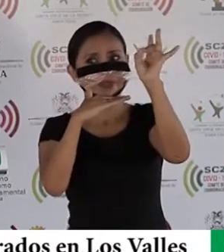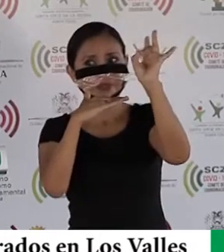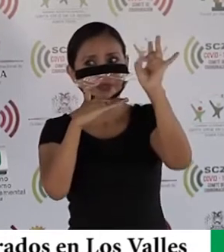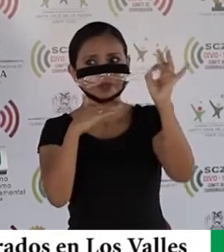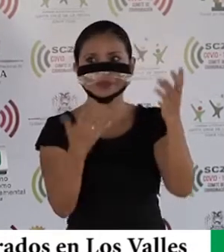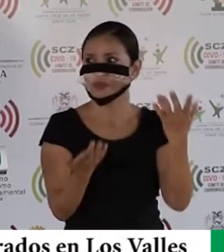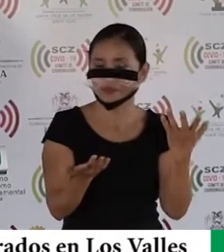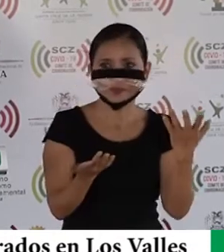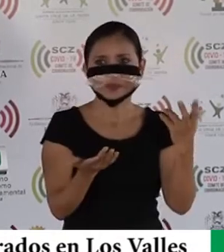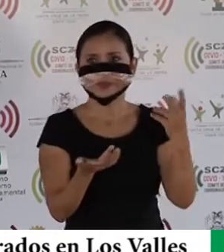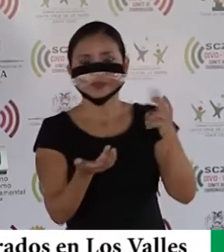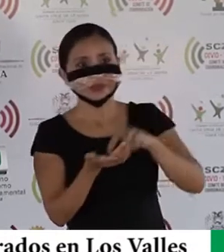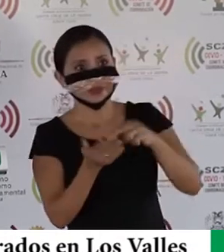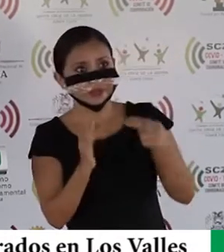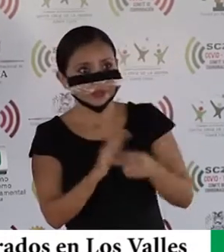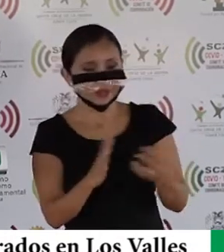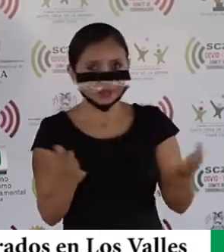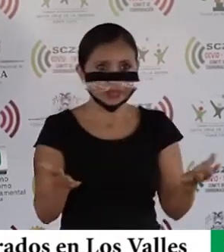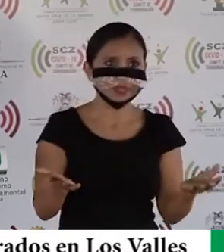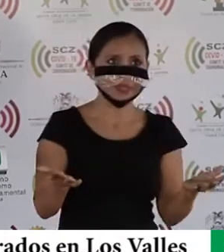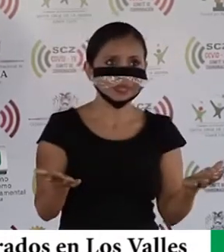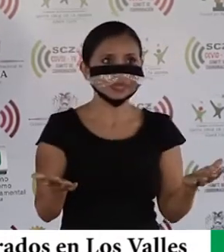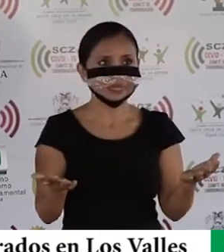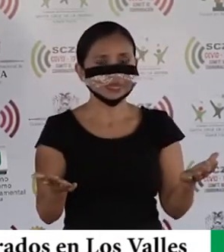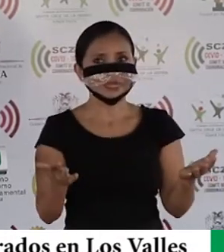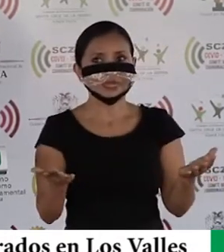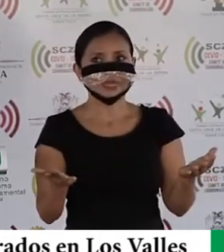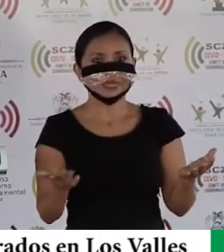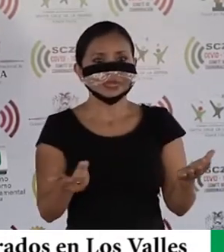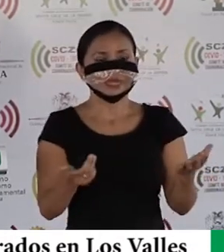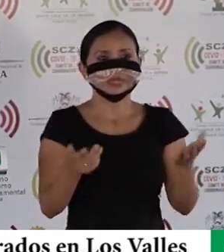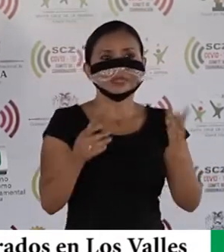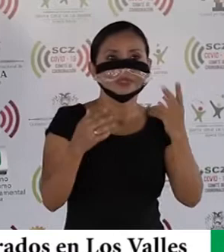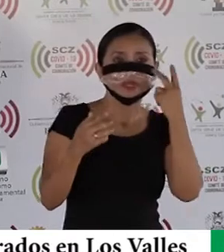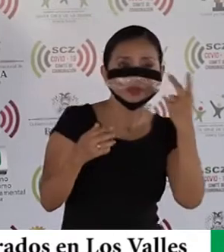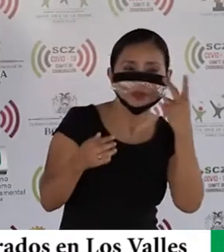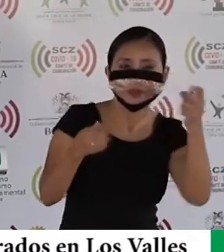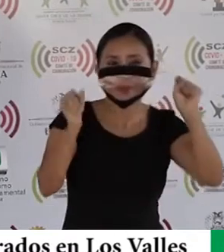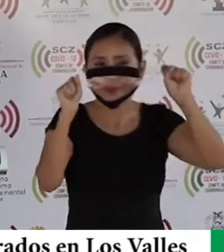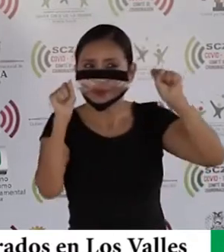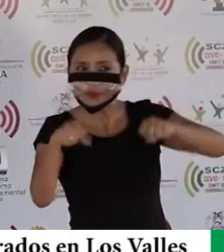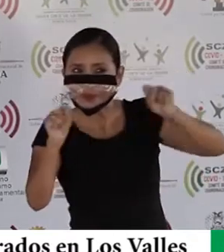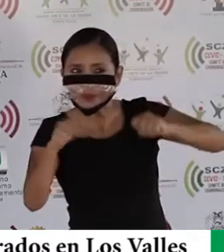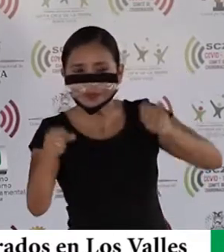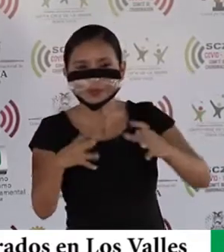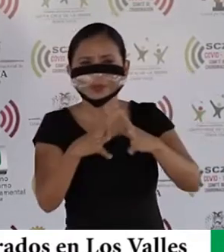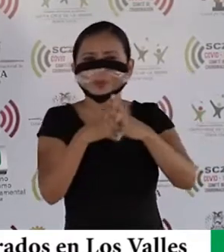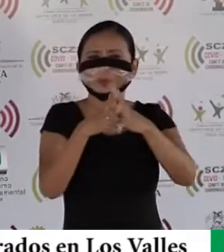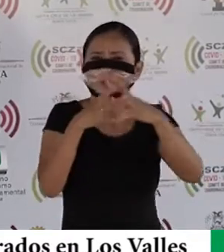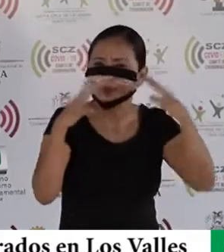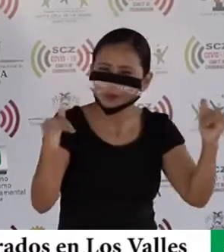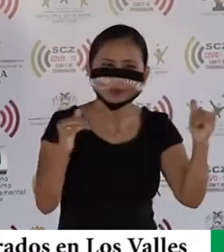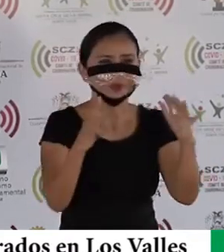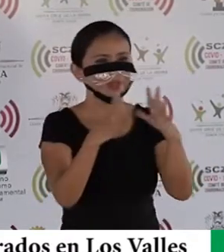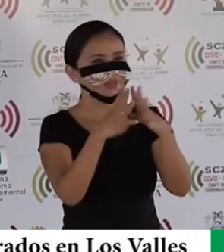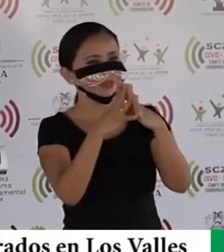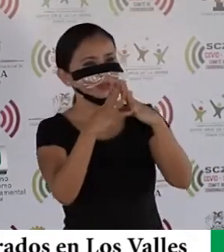Donde se establecen las posibilidades muy, muy